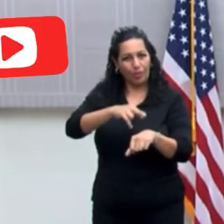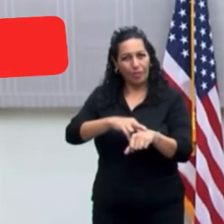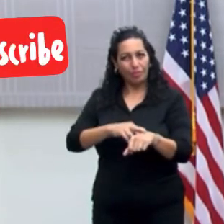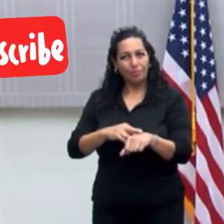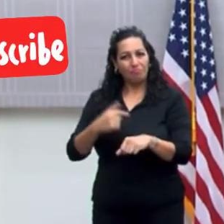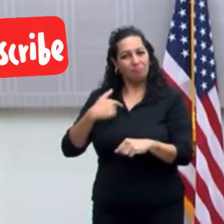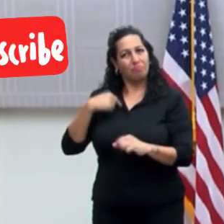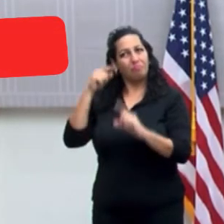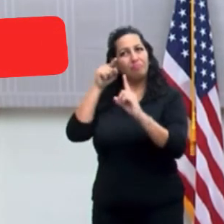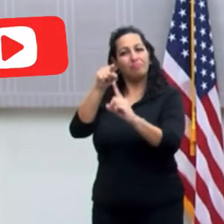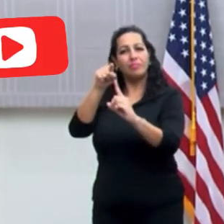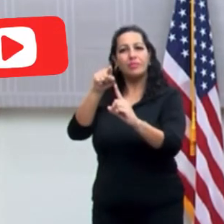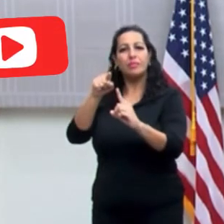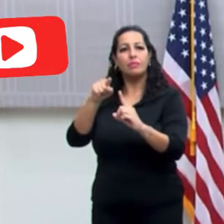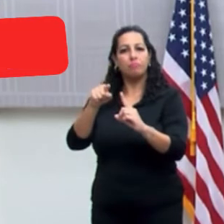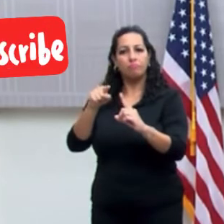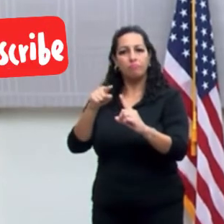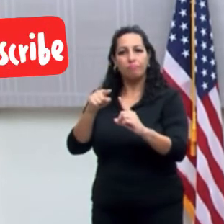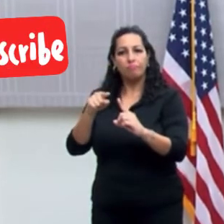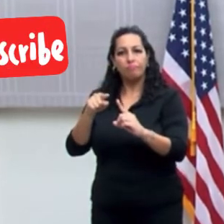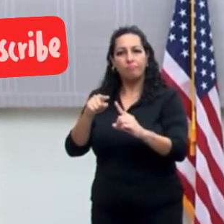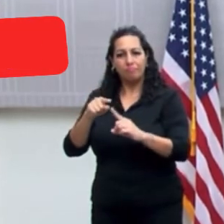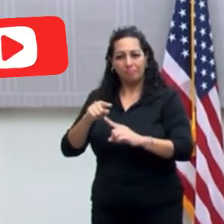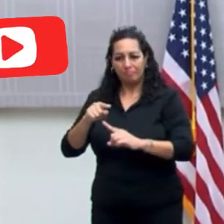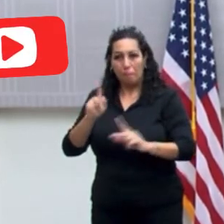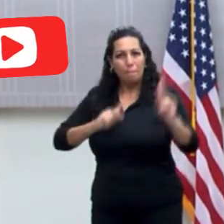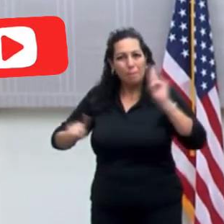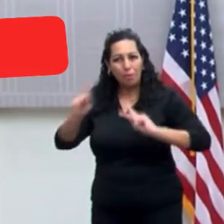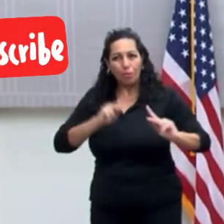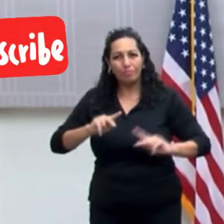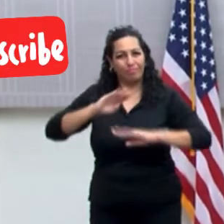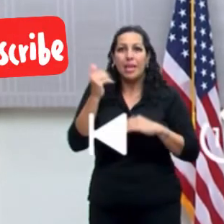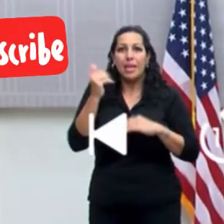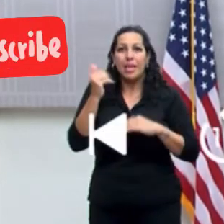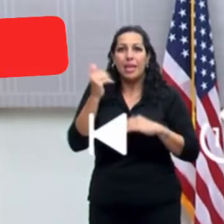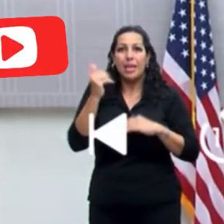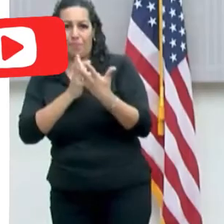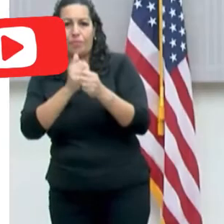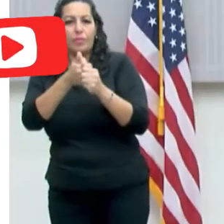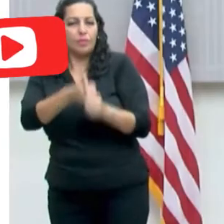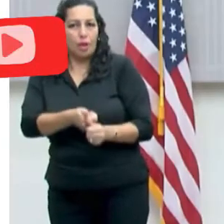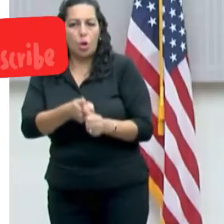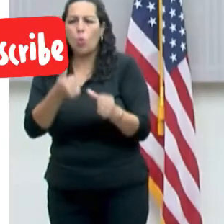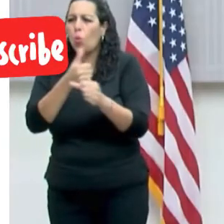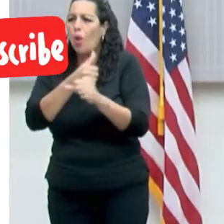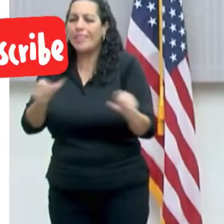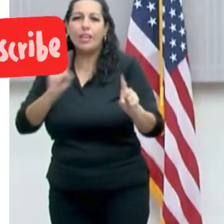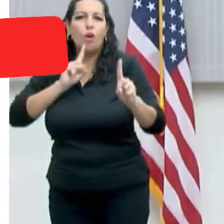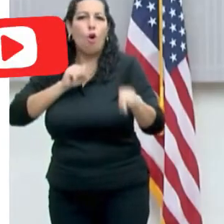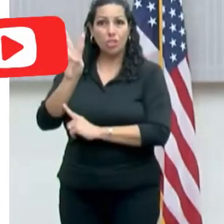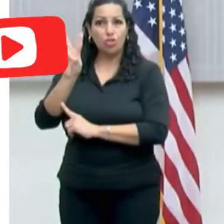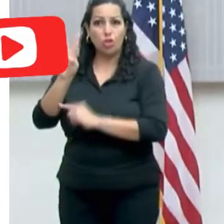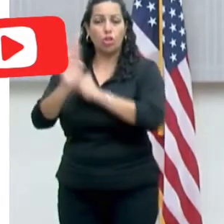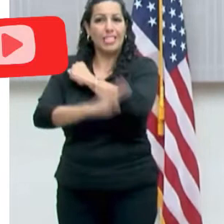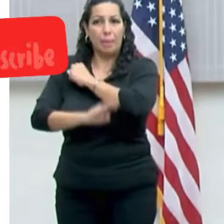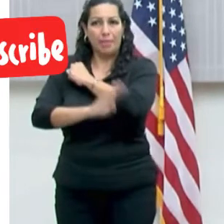poniendo el bien común por encima de todo lo demás. Las ejecutivas vigentes